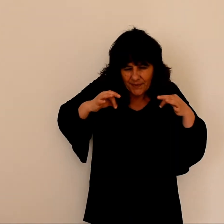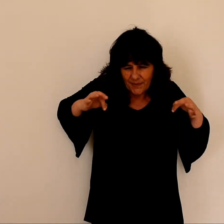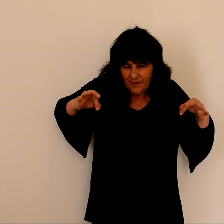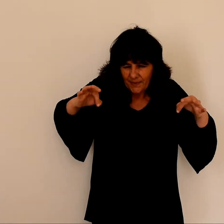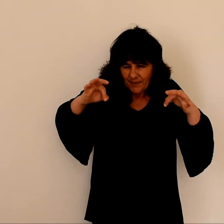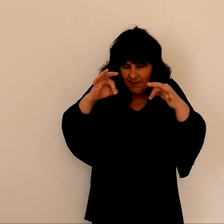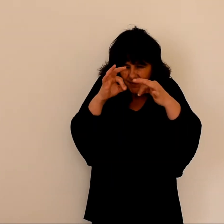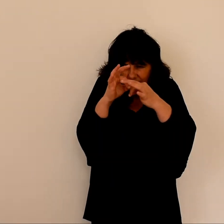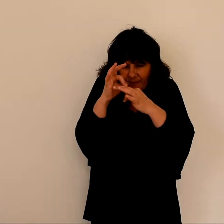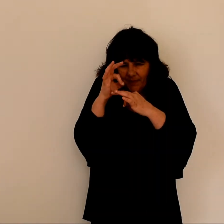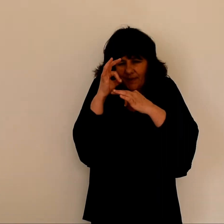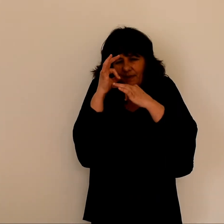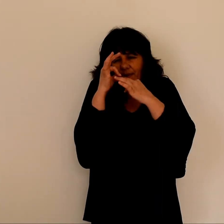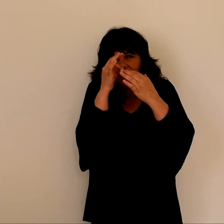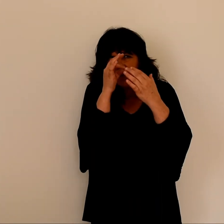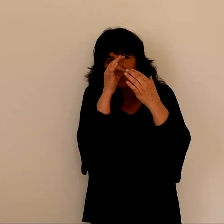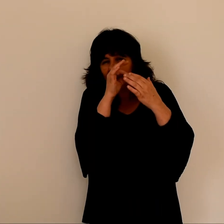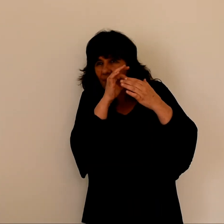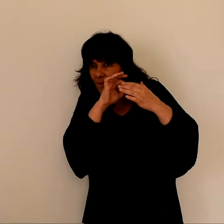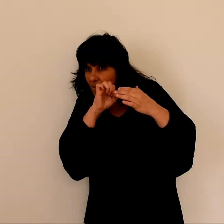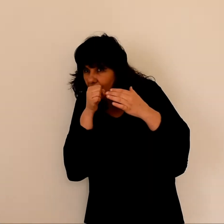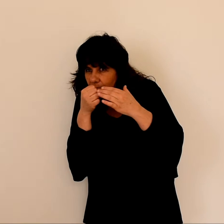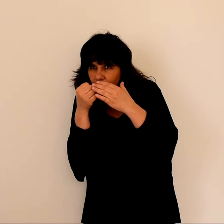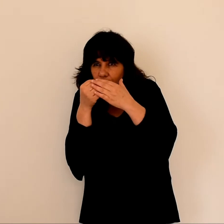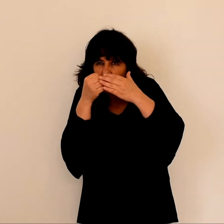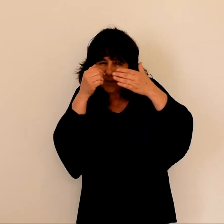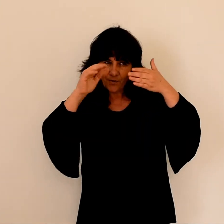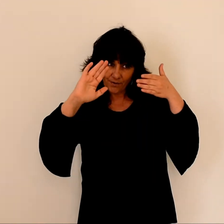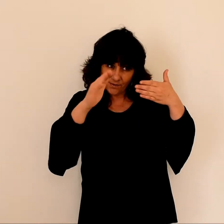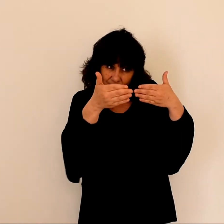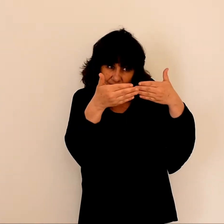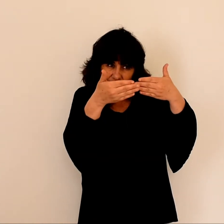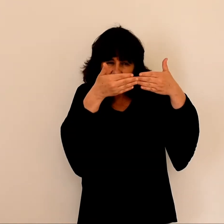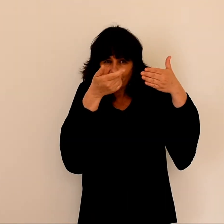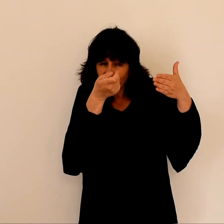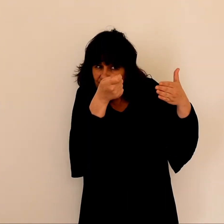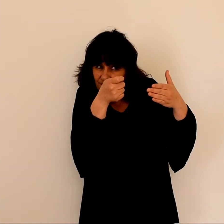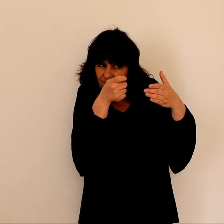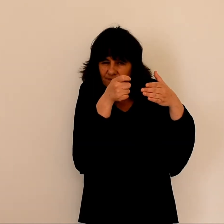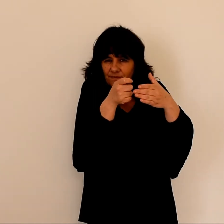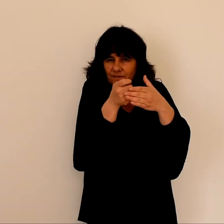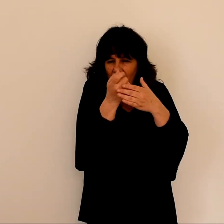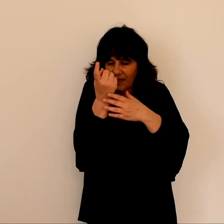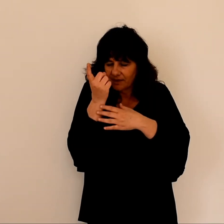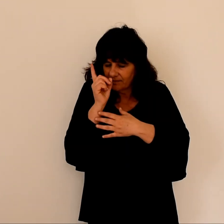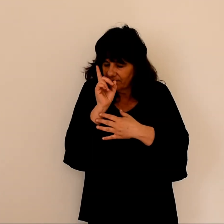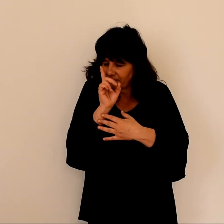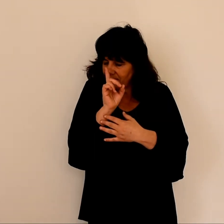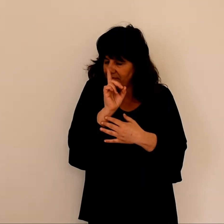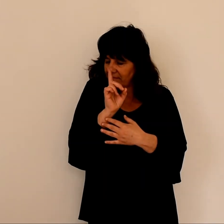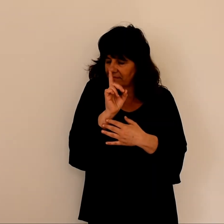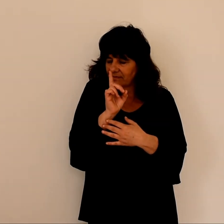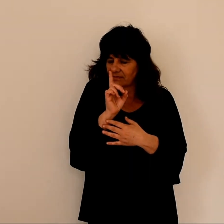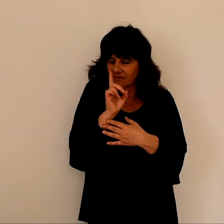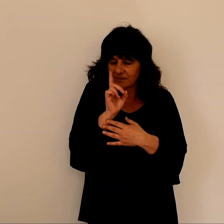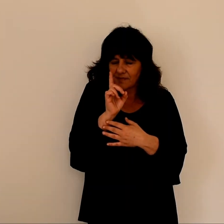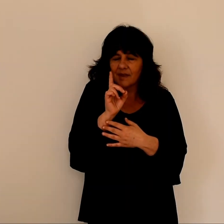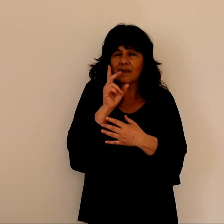retirée Ferme la porte et prie ton Père qui est présent dans le secret